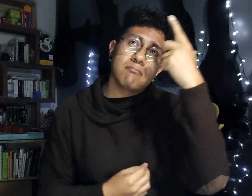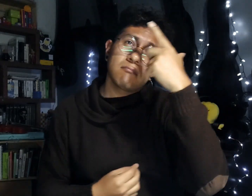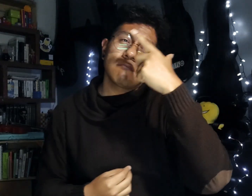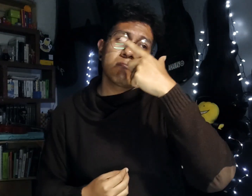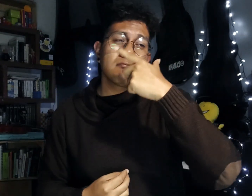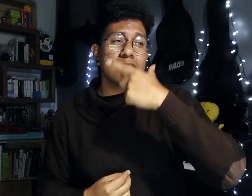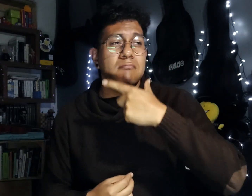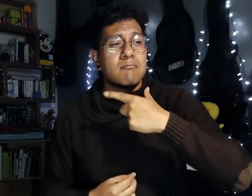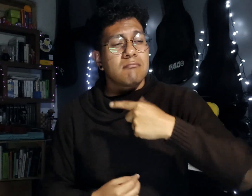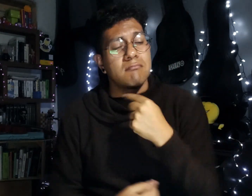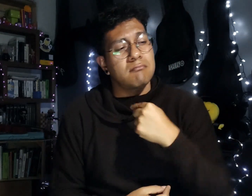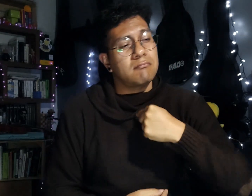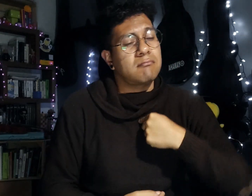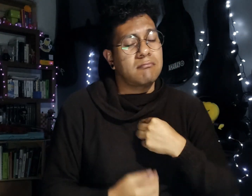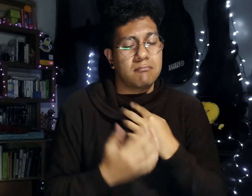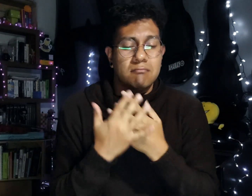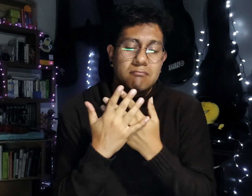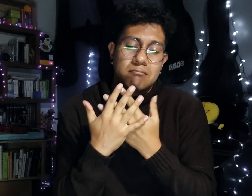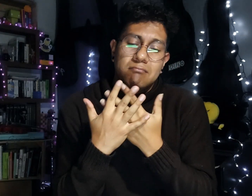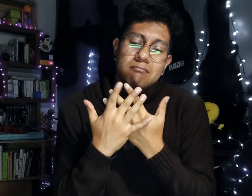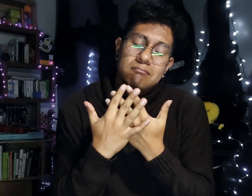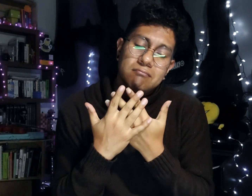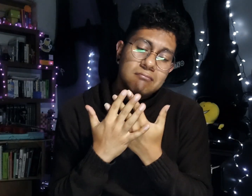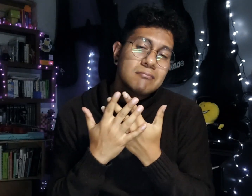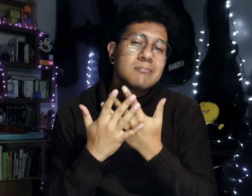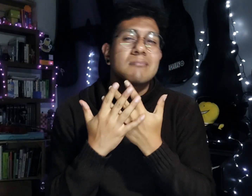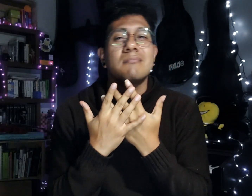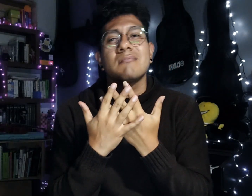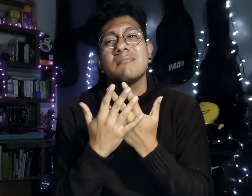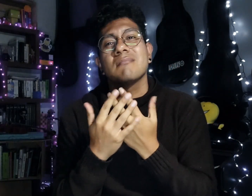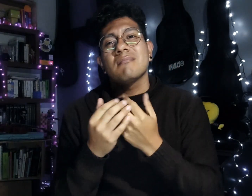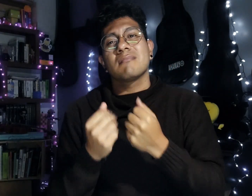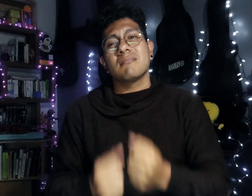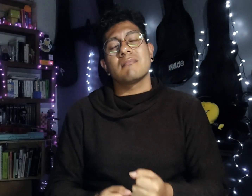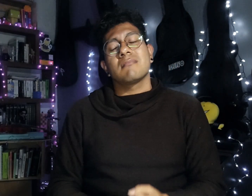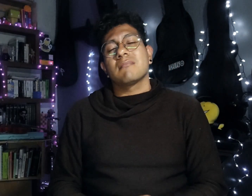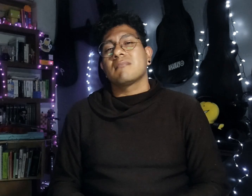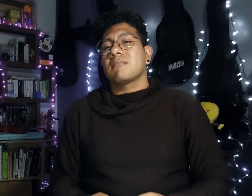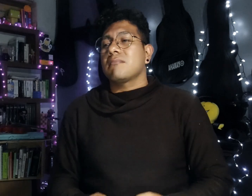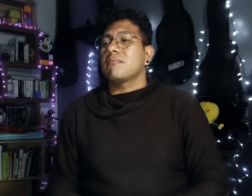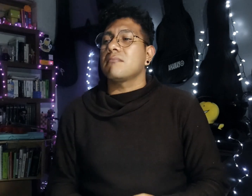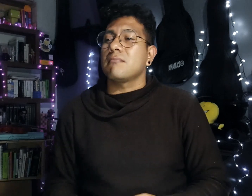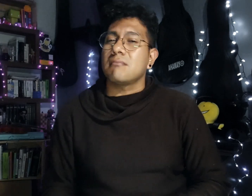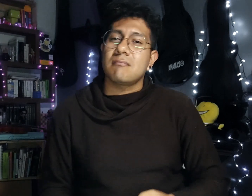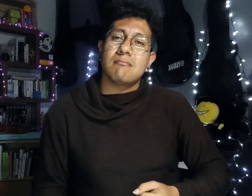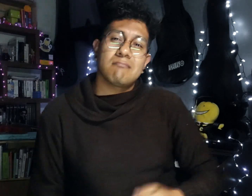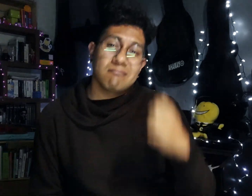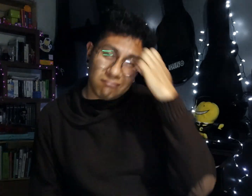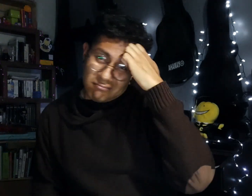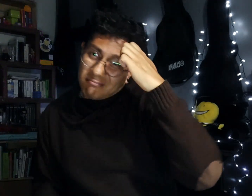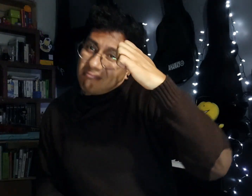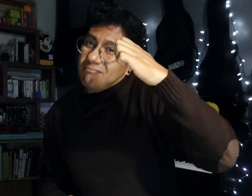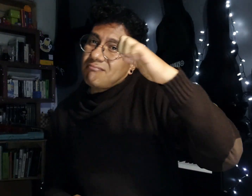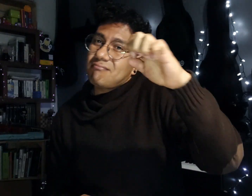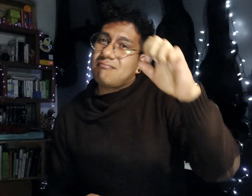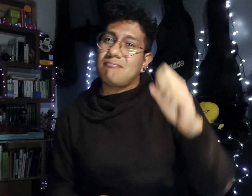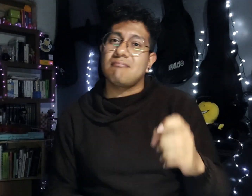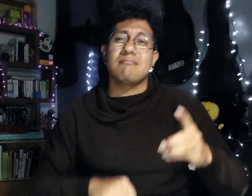de madrugada, te sigo esperando otra vez ¿Por qué te extraño